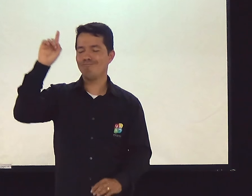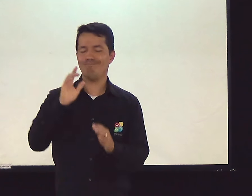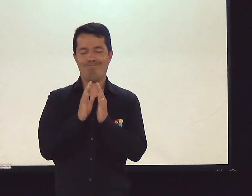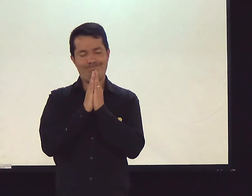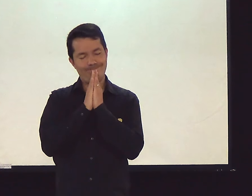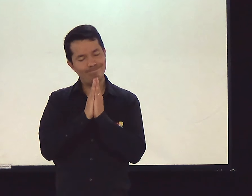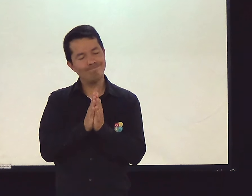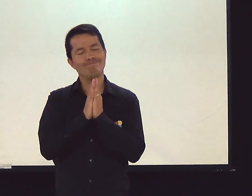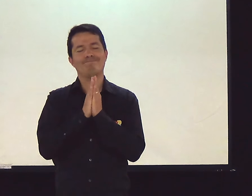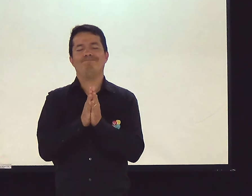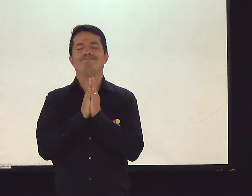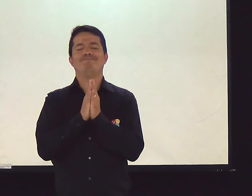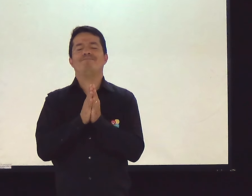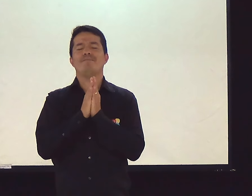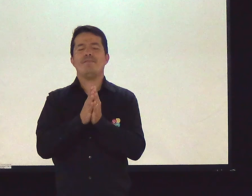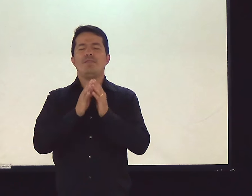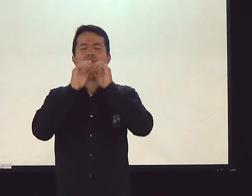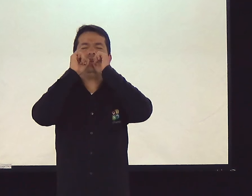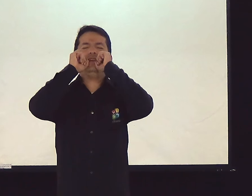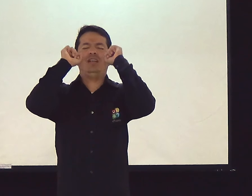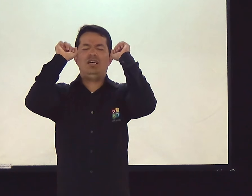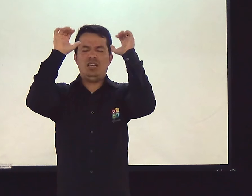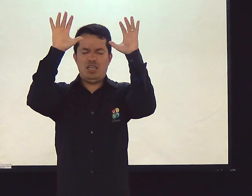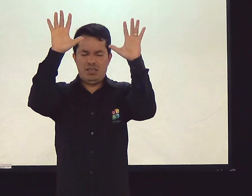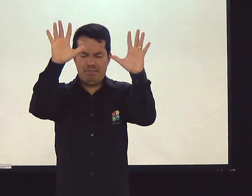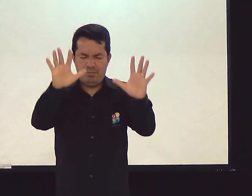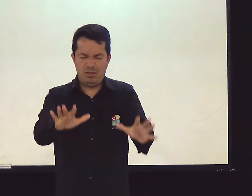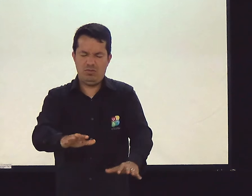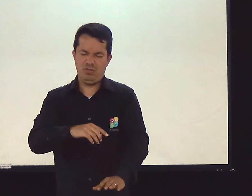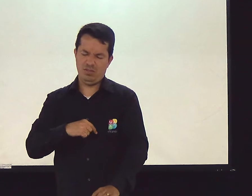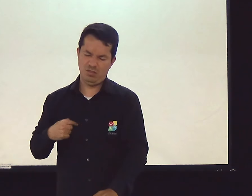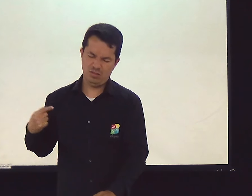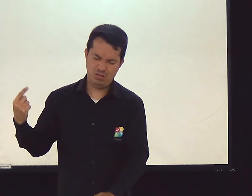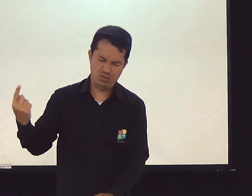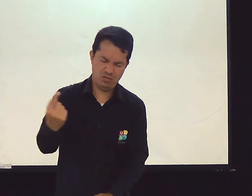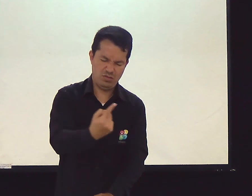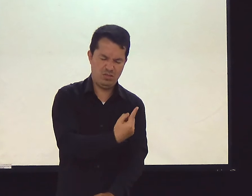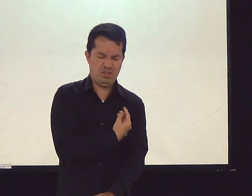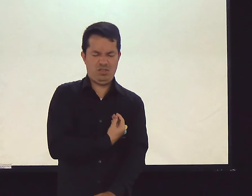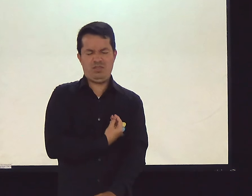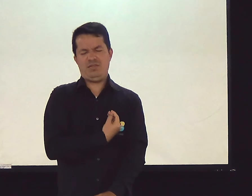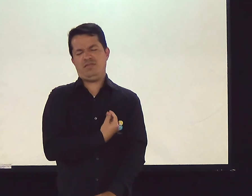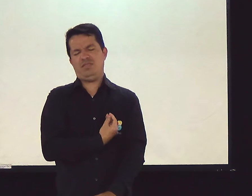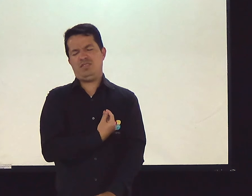Mas, por favor, Deus, abençoa. Abençoa a nossa vida.